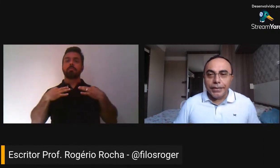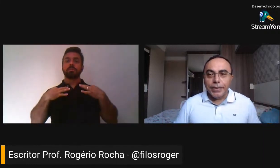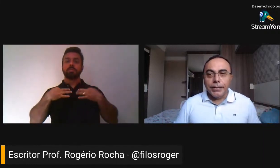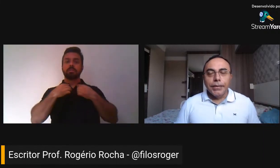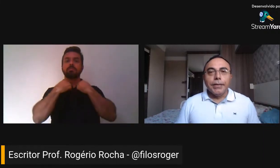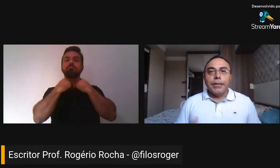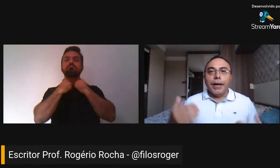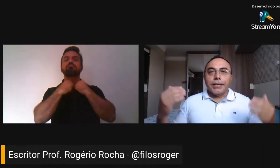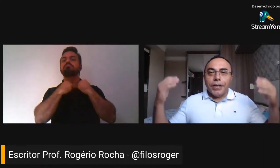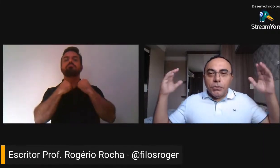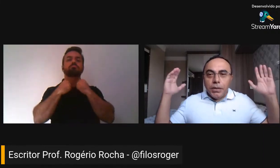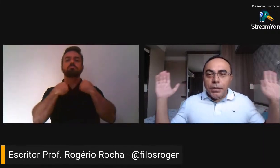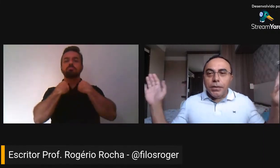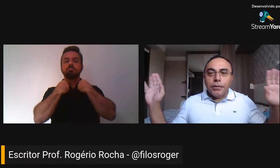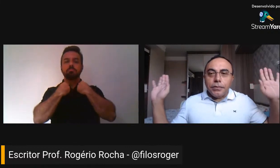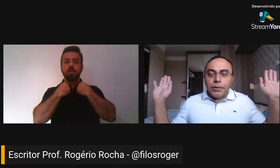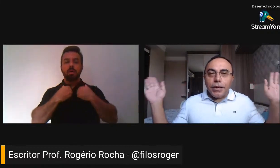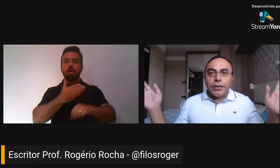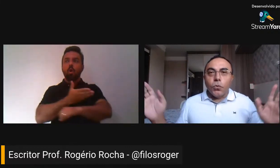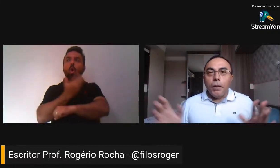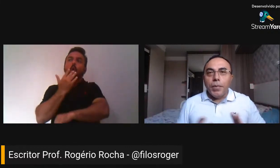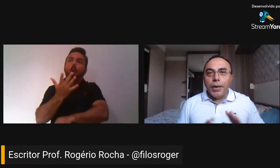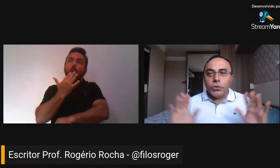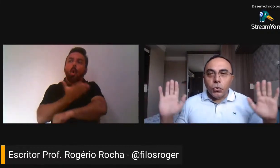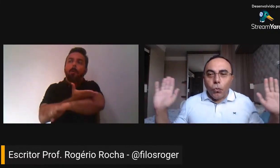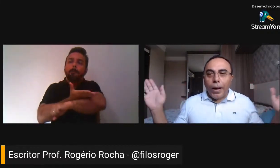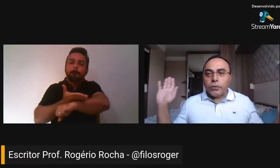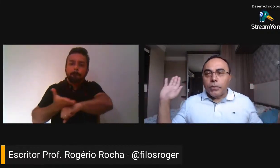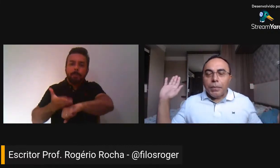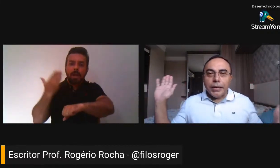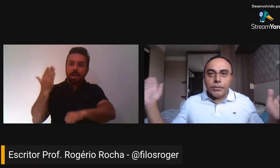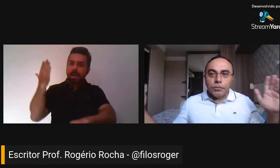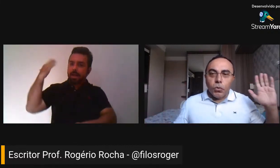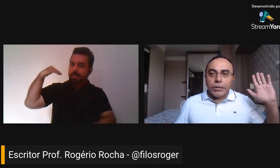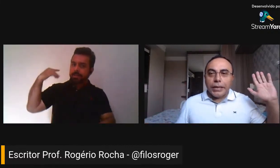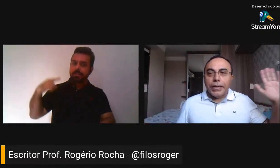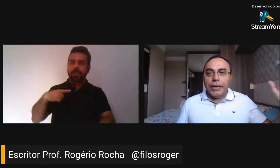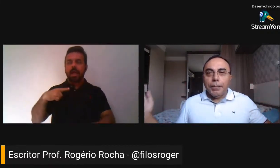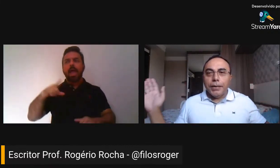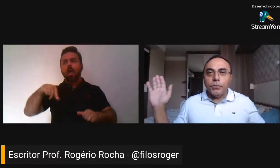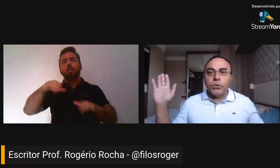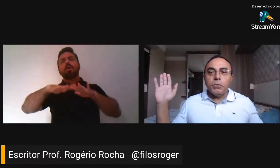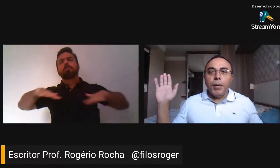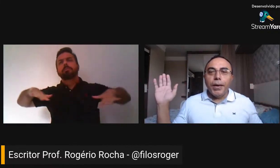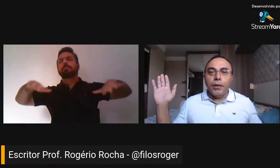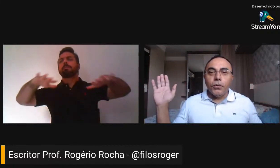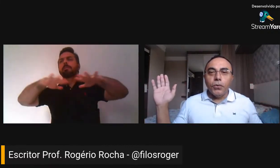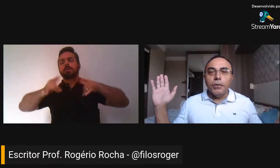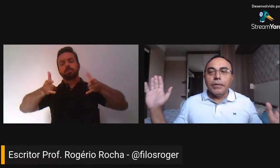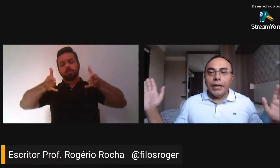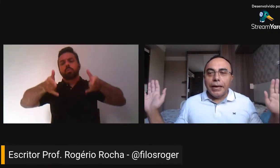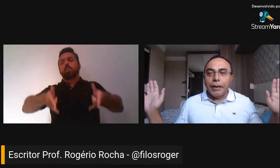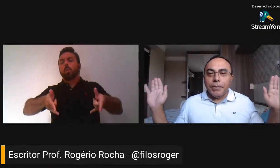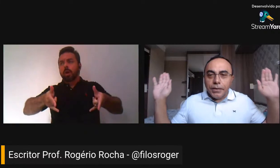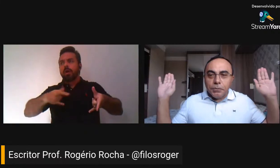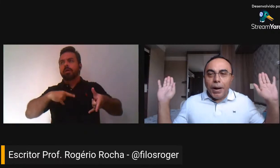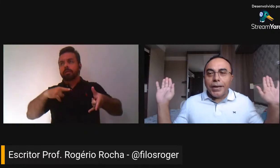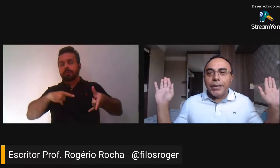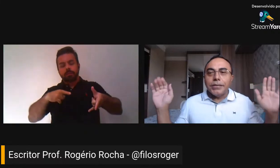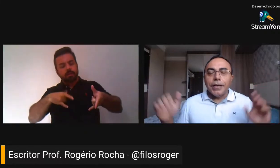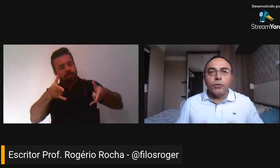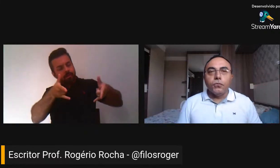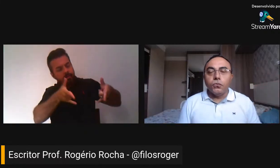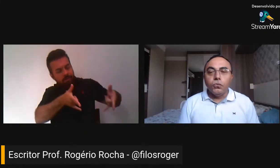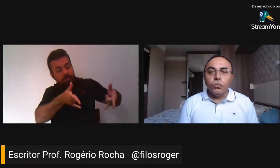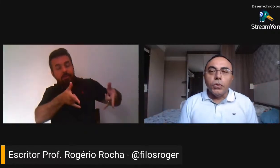branca. Atrás de mim tem aqui o ambiente do quarto, aparece um pouco da cama, do espelho, as